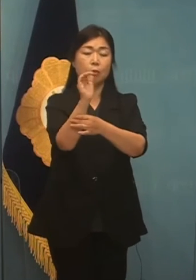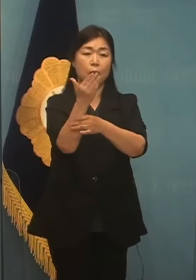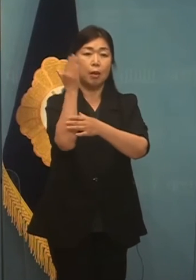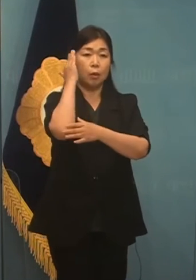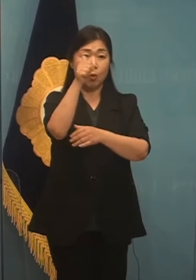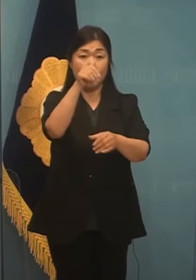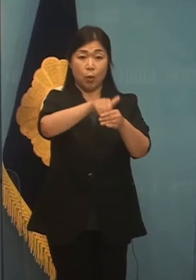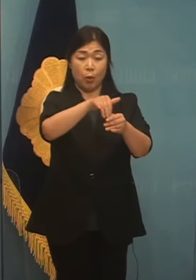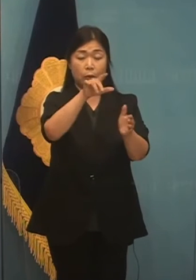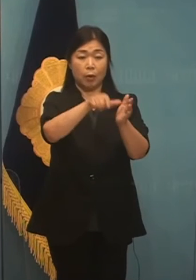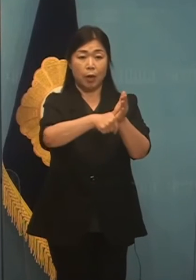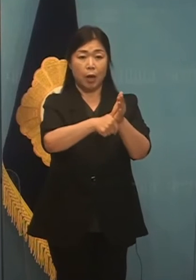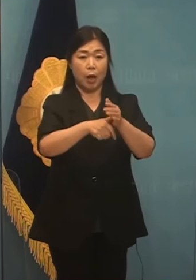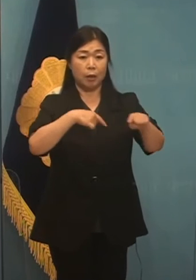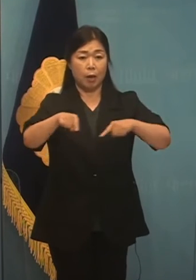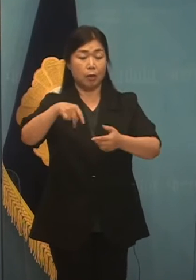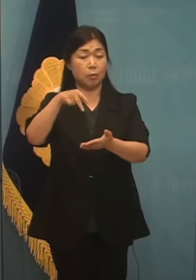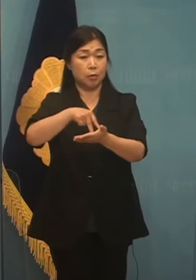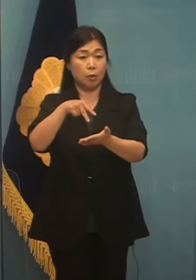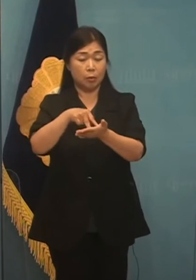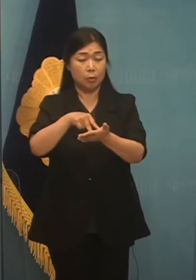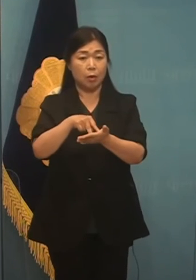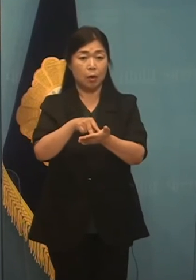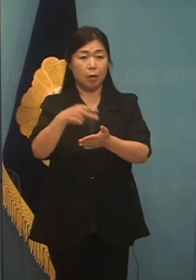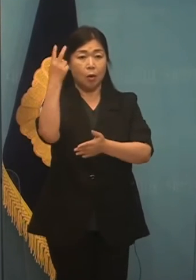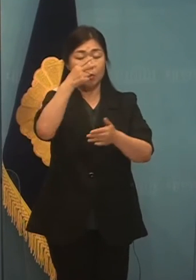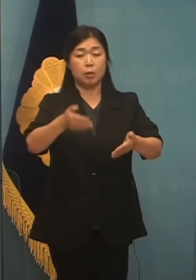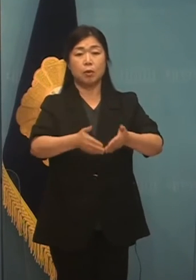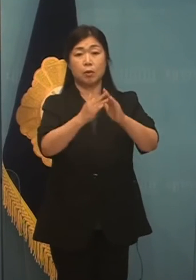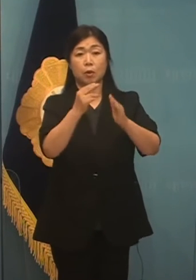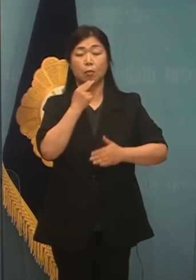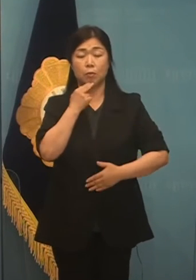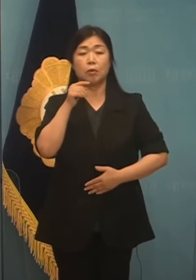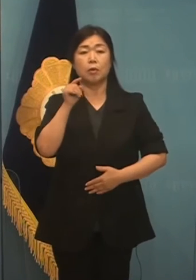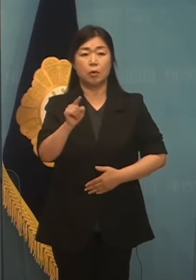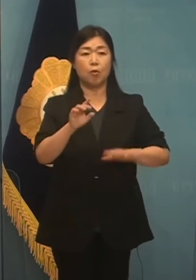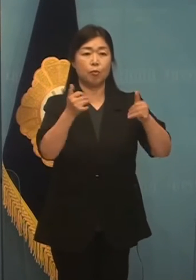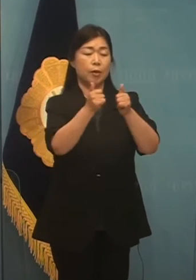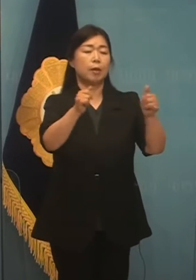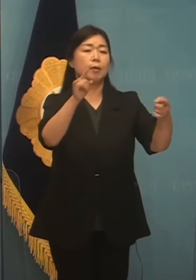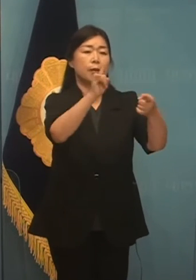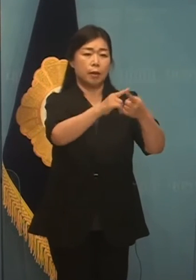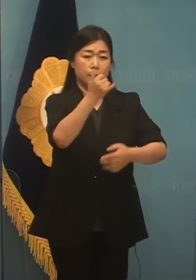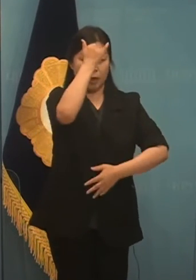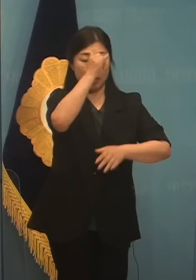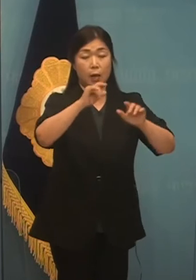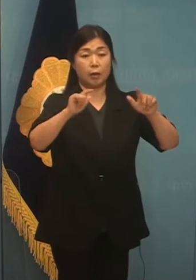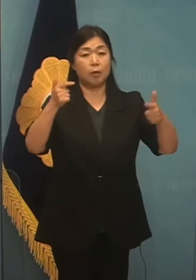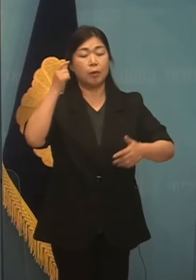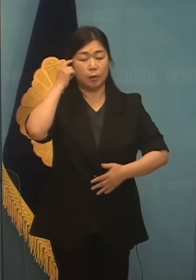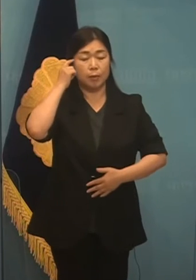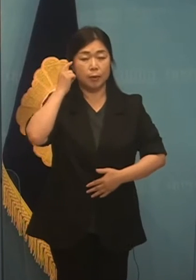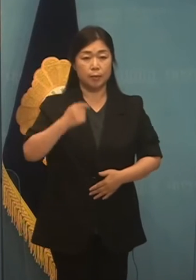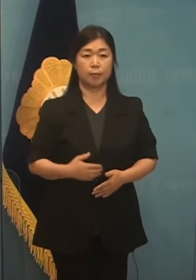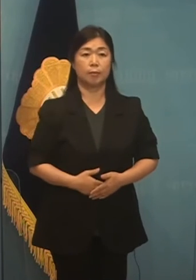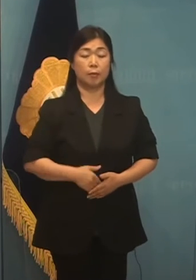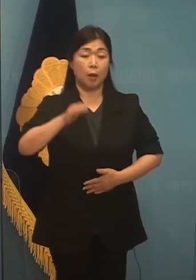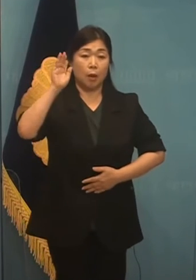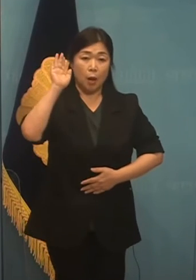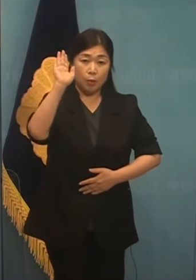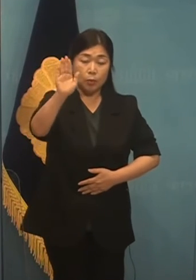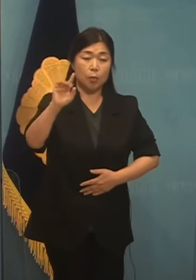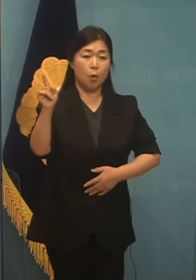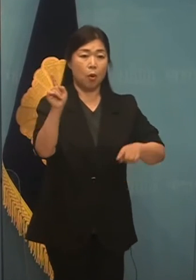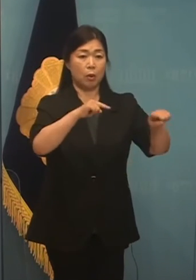선거에서 당 차원의 검증기구를 설치하지 않는 것은 국민에 대한 예의가 아닙니다. 향후